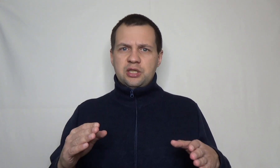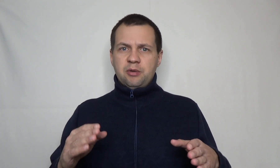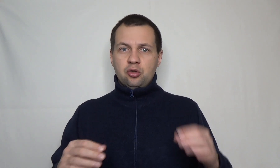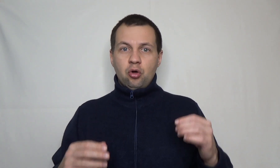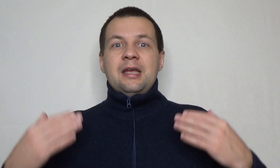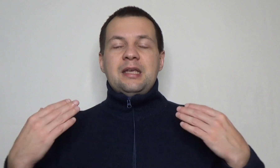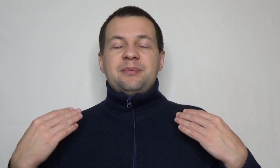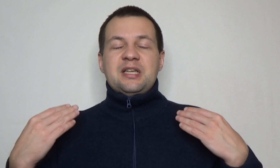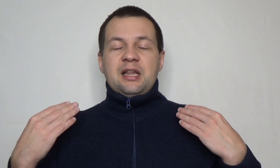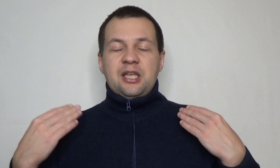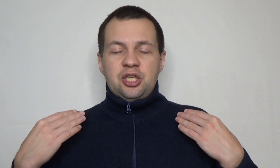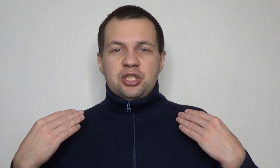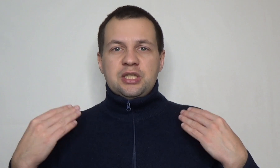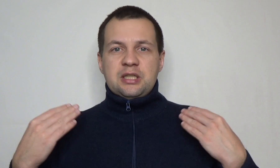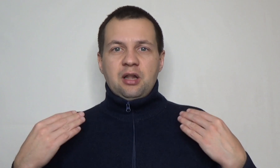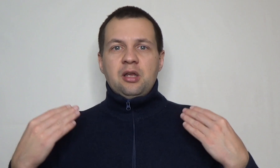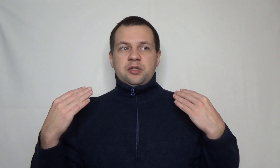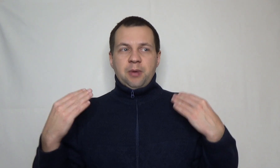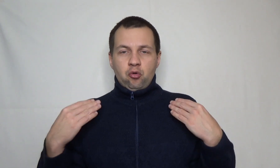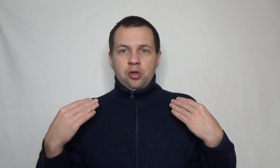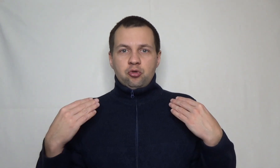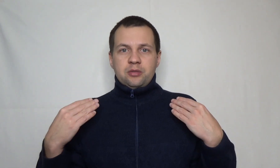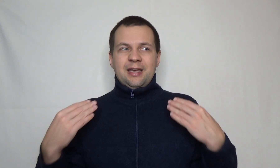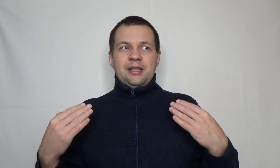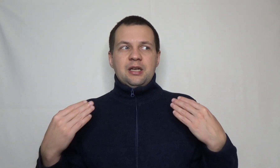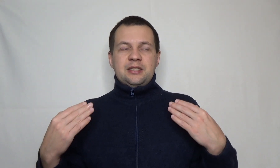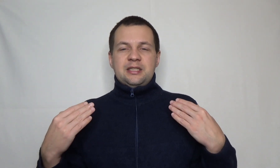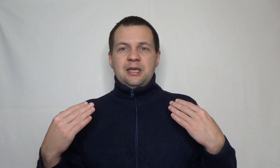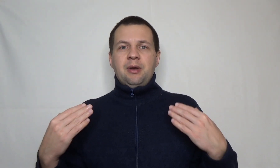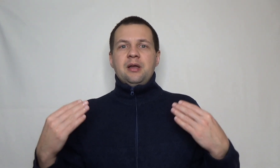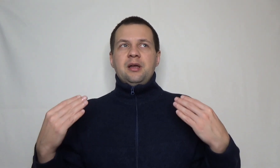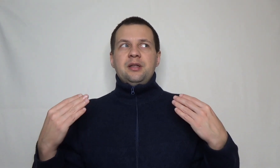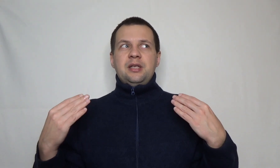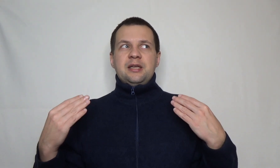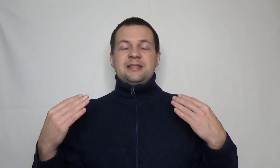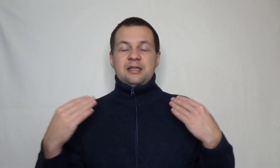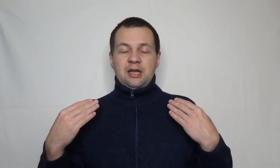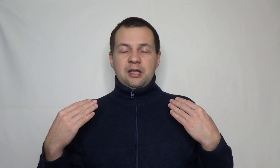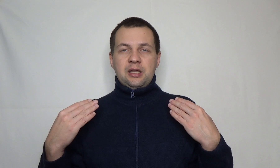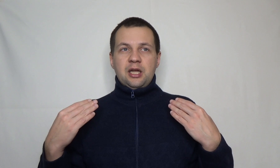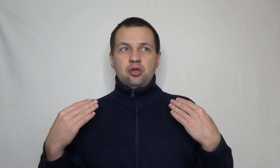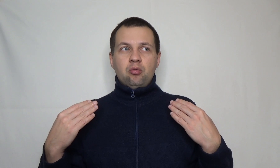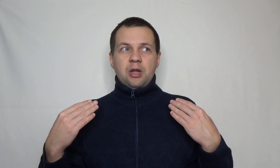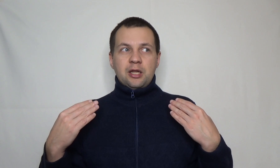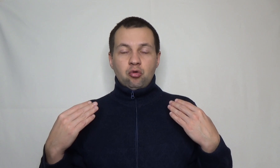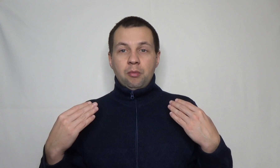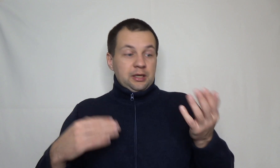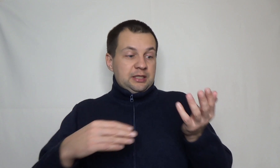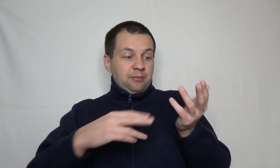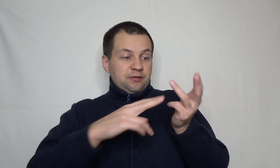зарабатывать. Но я психологически стал спокойным. То есть моя нервная система не страдала, и я не думал о том, где мне